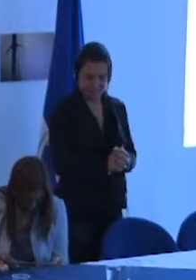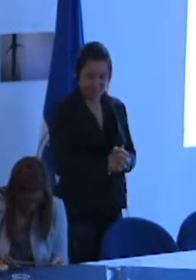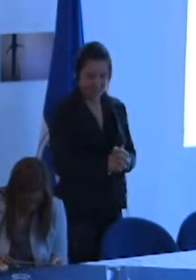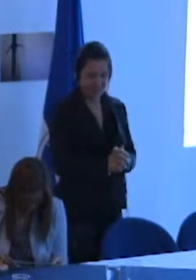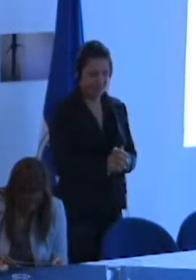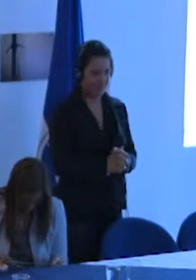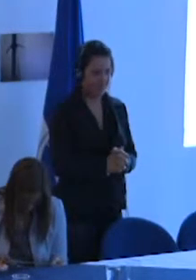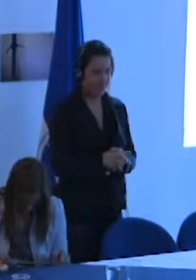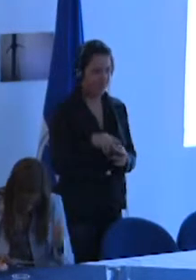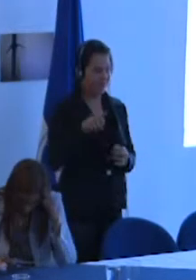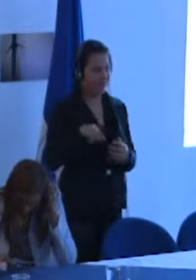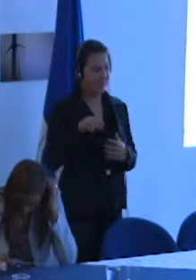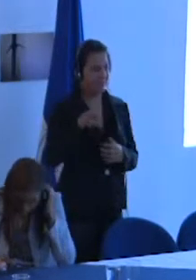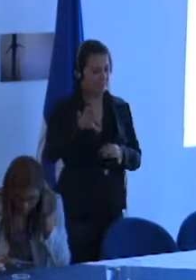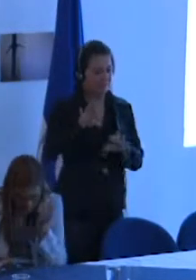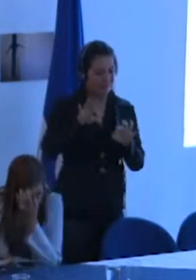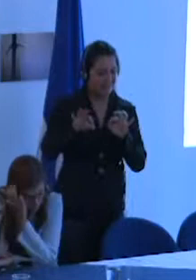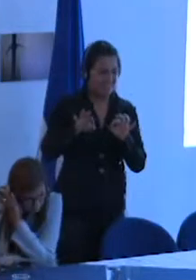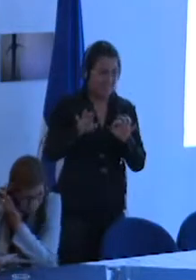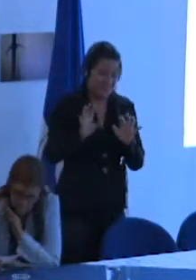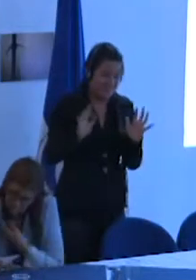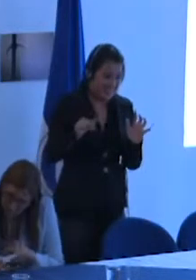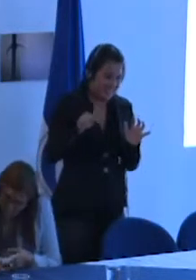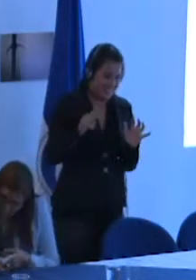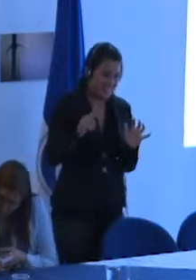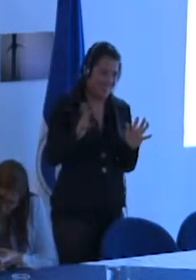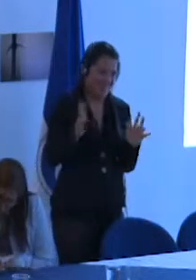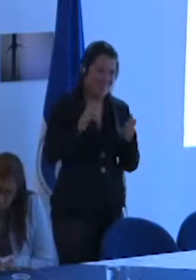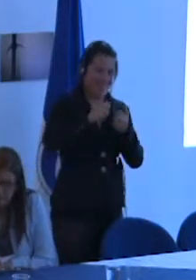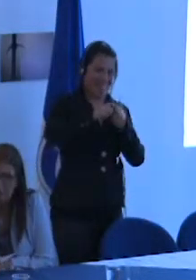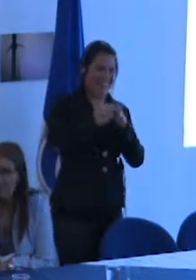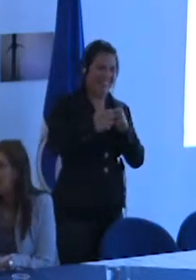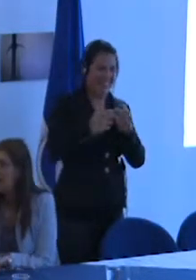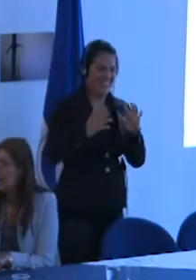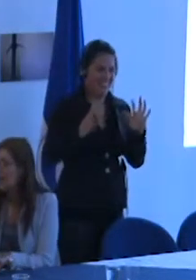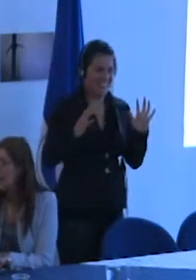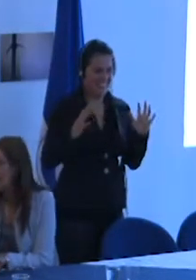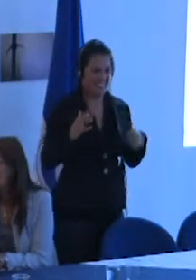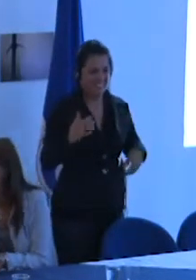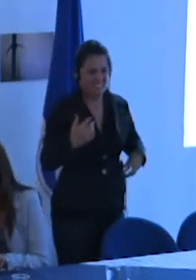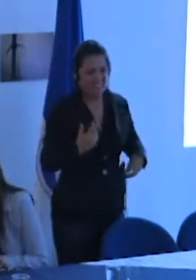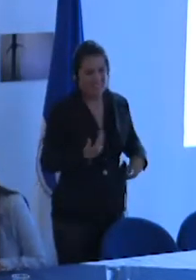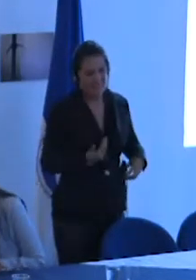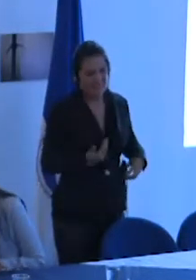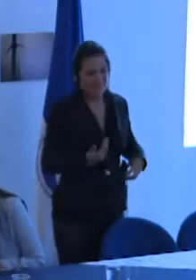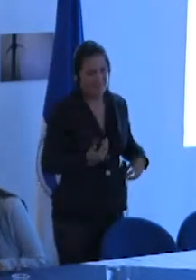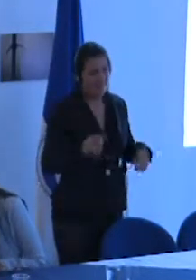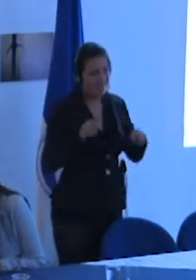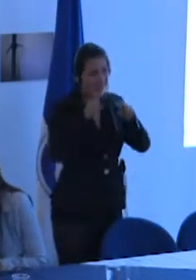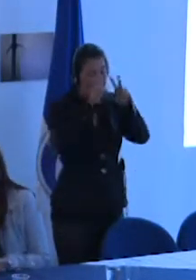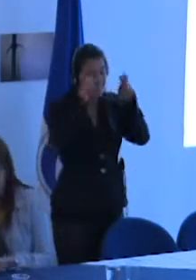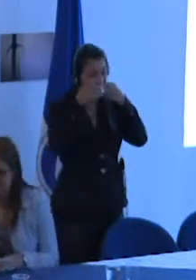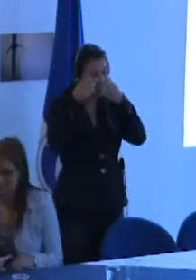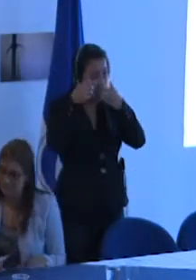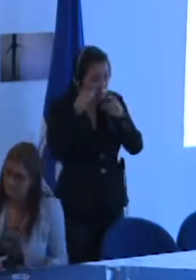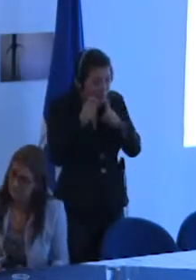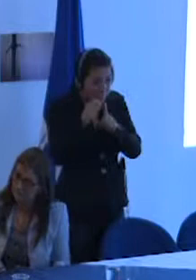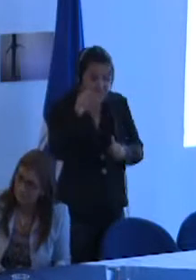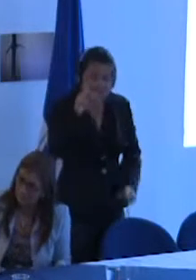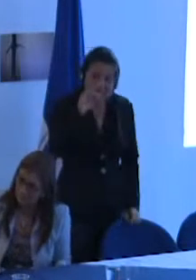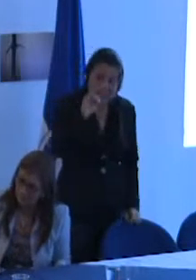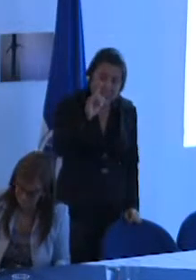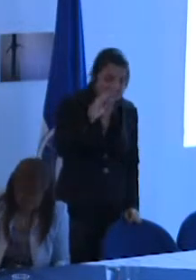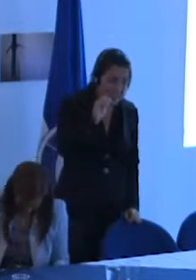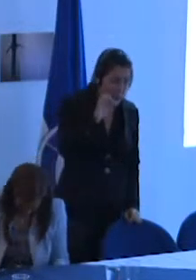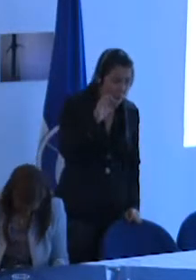Esta escogencia me parece problemática y no la consideraría. El término discapacidad es un término